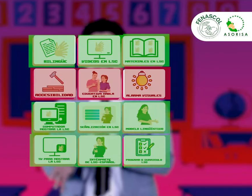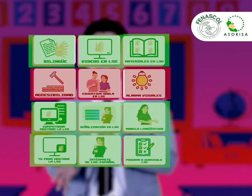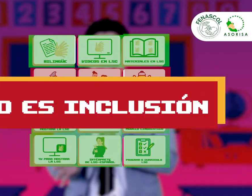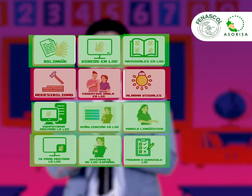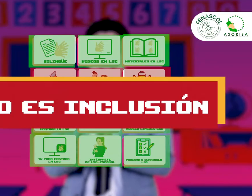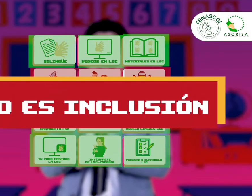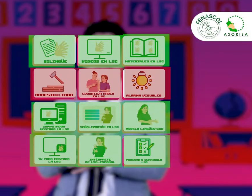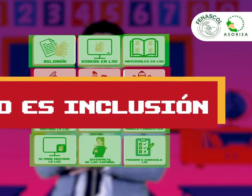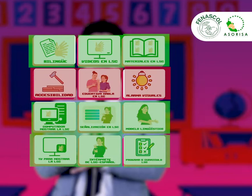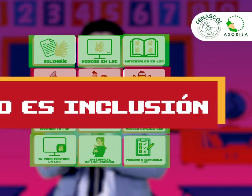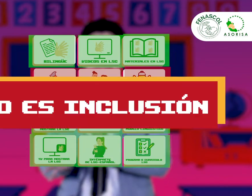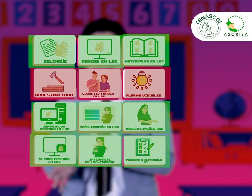No es inclusión.